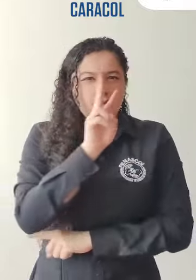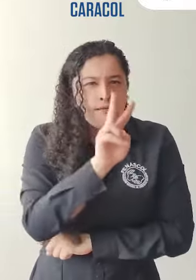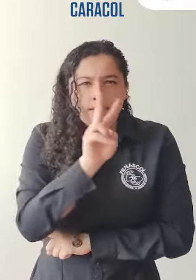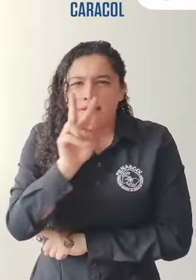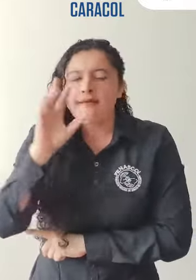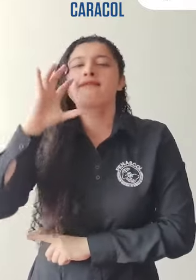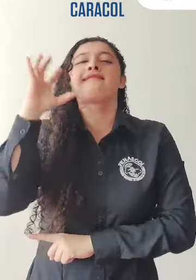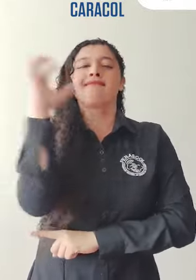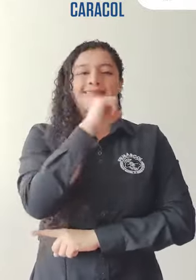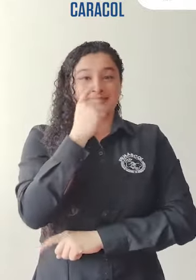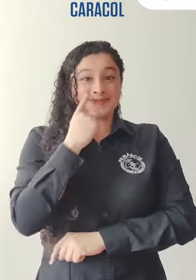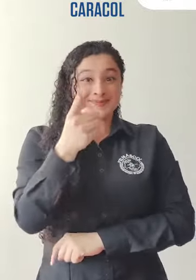vean la siguiente imagen.